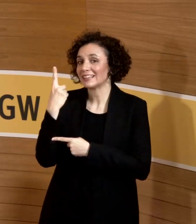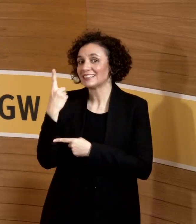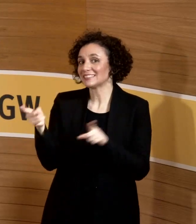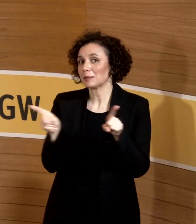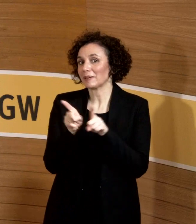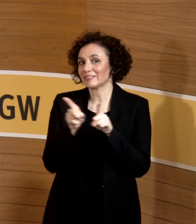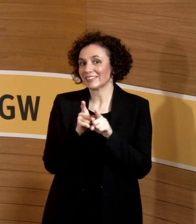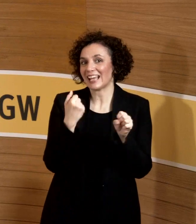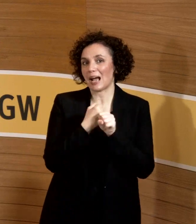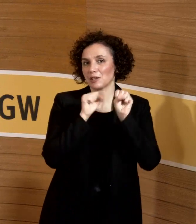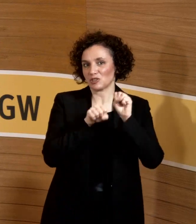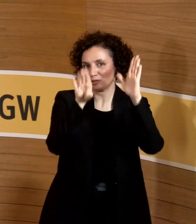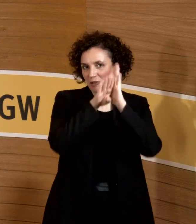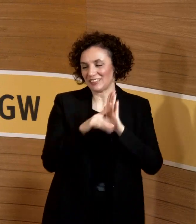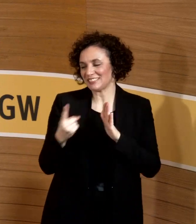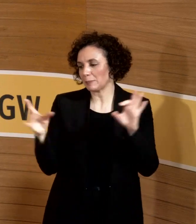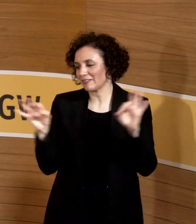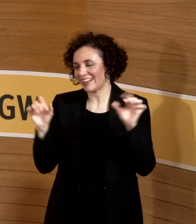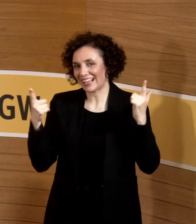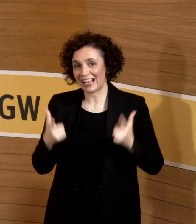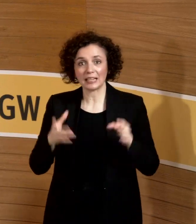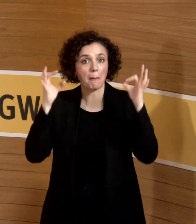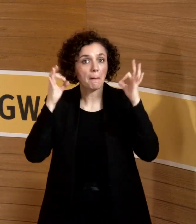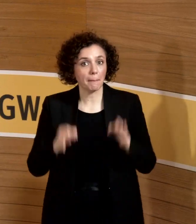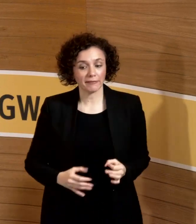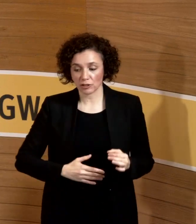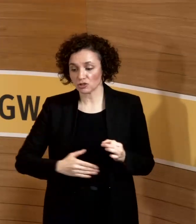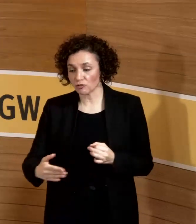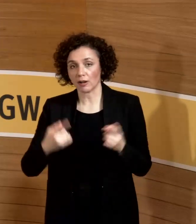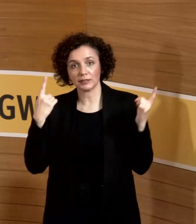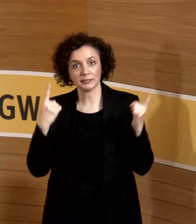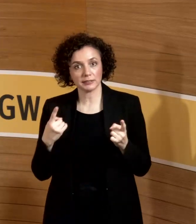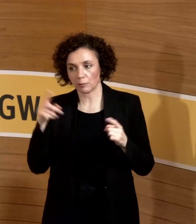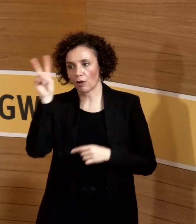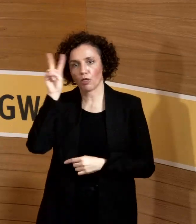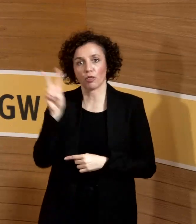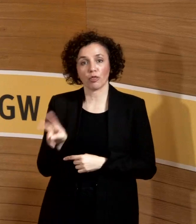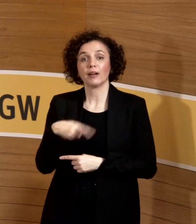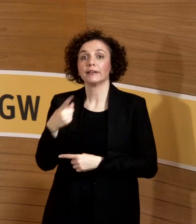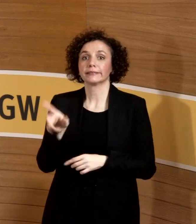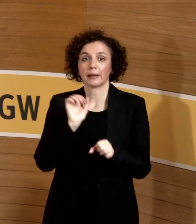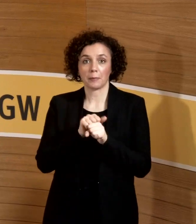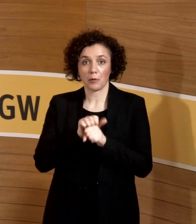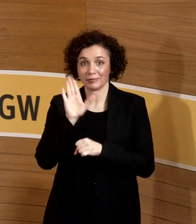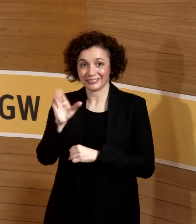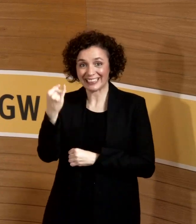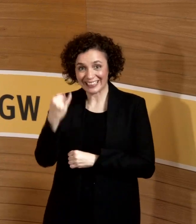sein. Aber wenn du gewollt, schrägstrich ungewollt dort geschwanger wirst, kann es sein, dass dein Kind mehr Blei abkippt, als vielleicht für dein